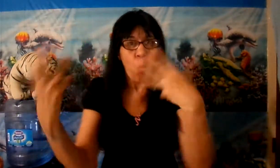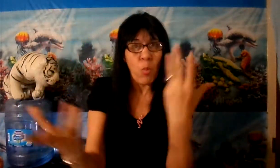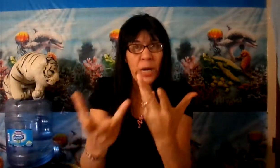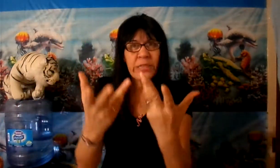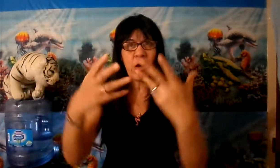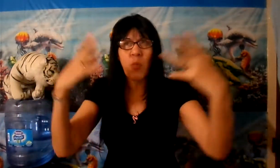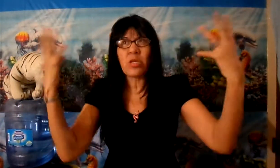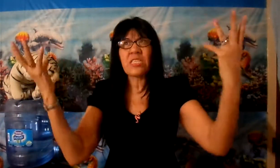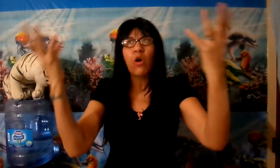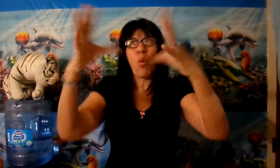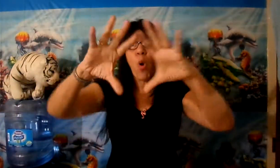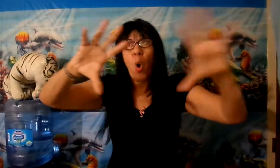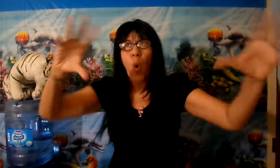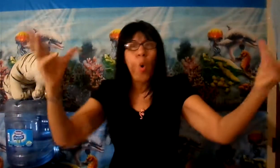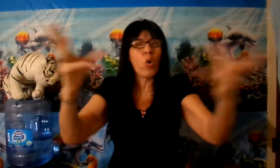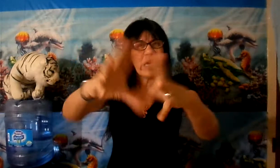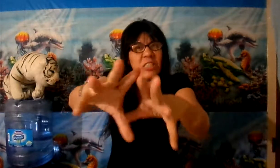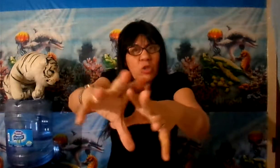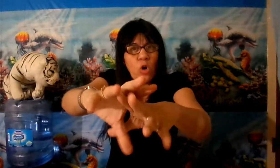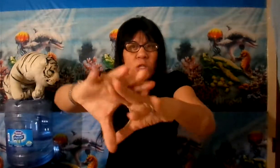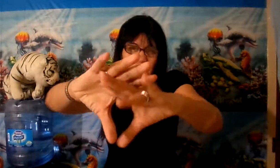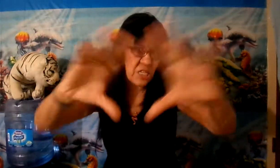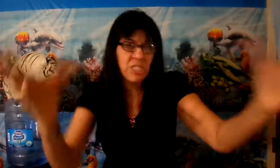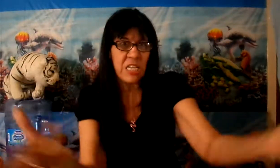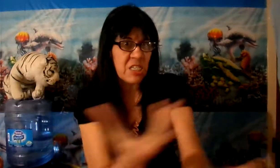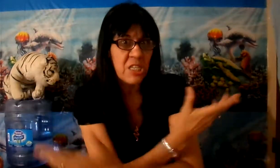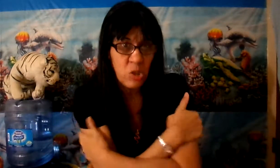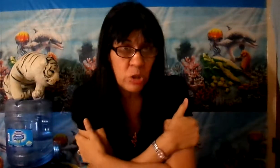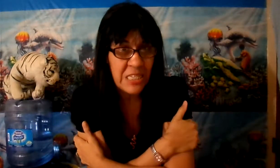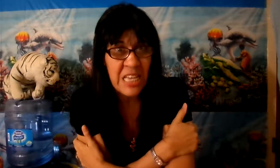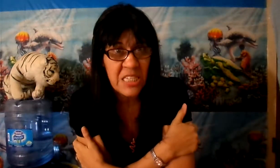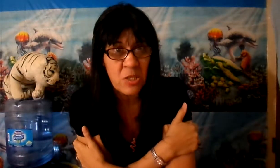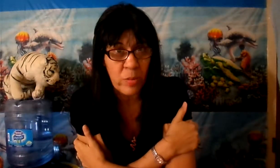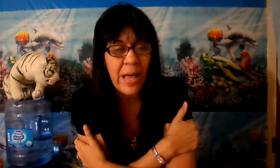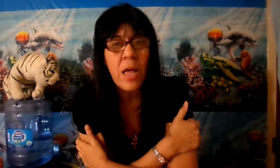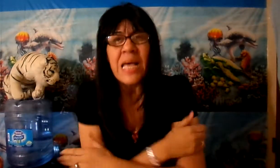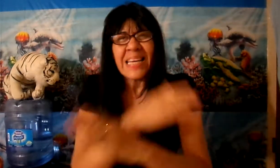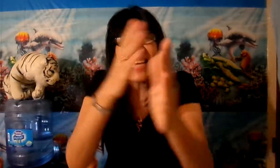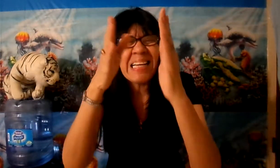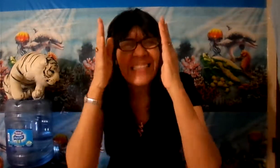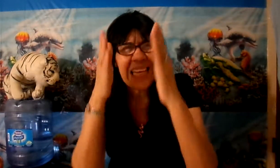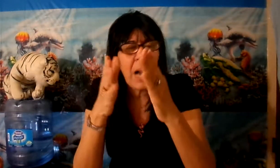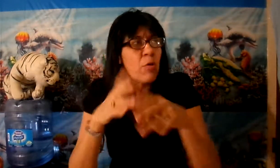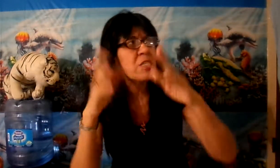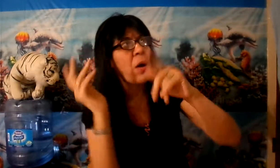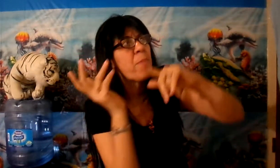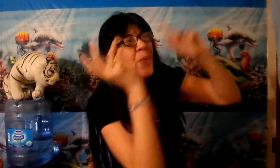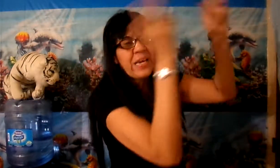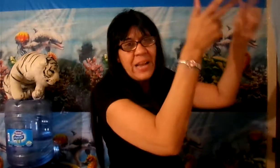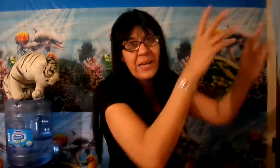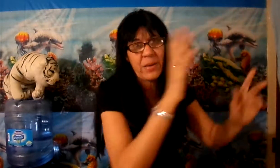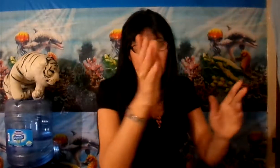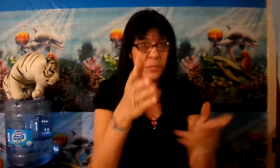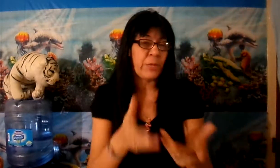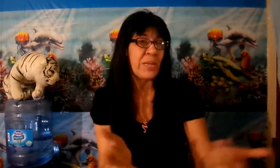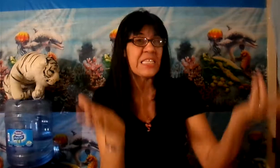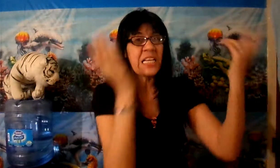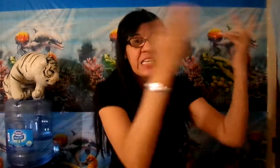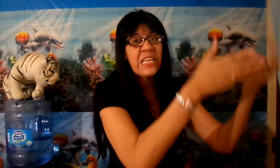como dice, como un juguetito de sexo, ¿verdad? ¿Quién diablo se va a ir para Irak? el presidente de Irak